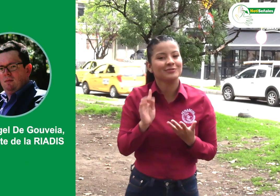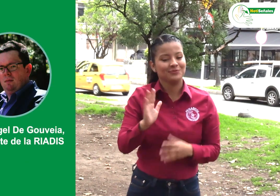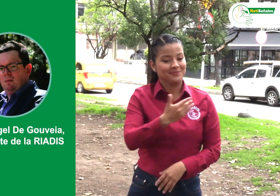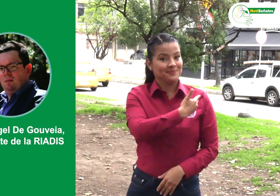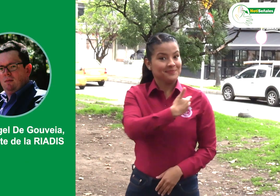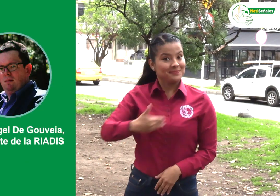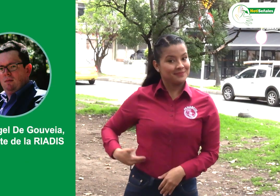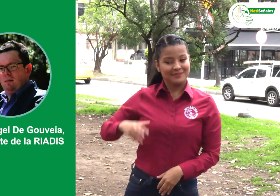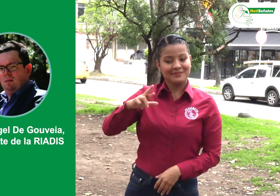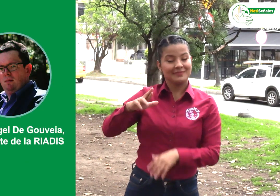presidente de la RIADIS